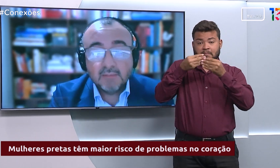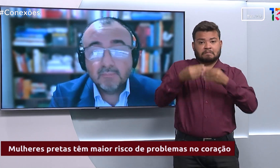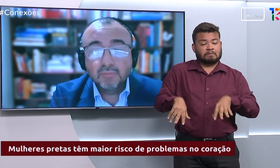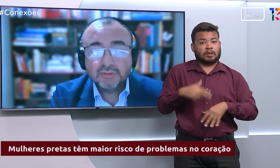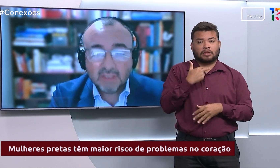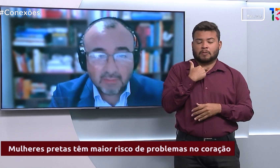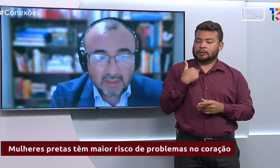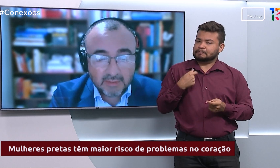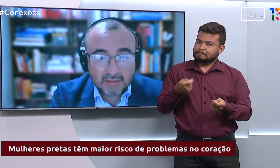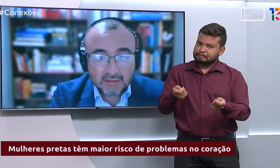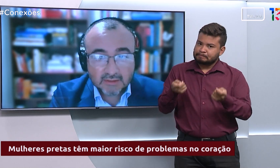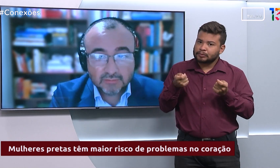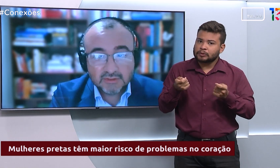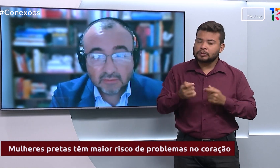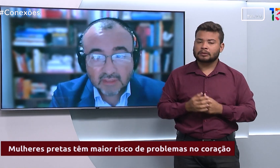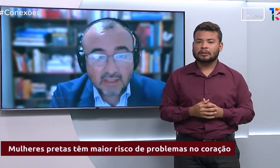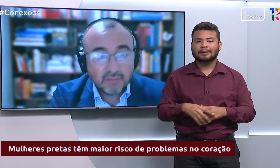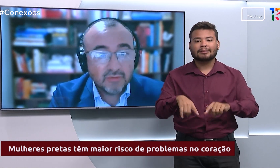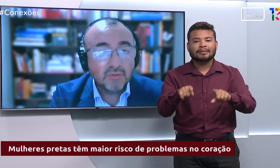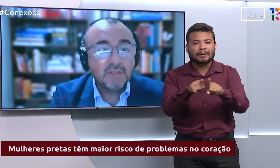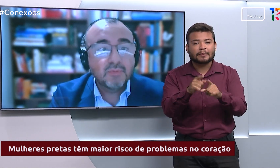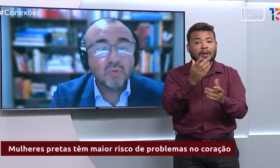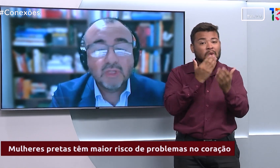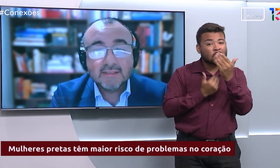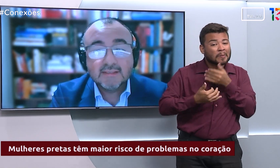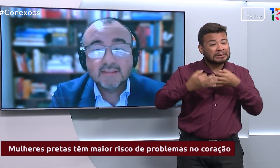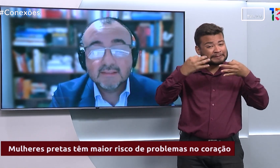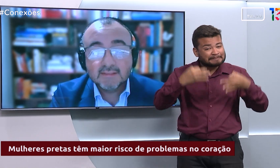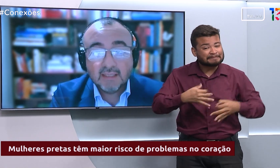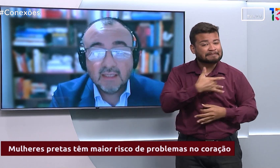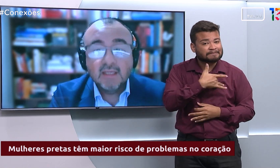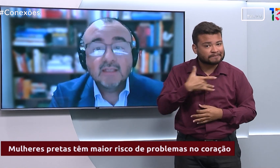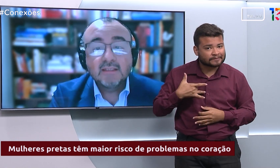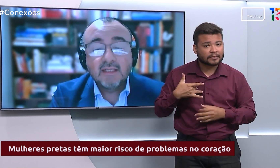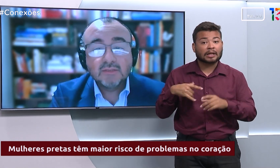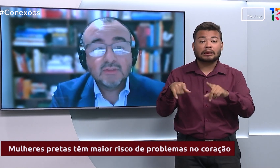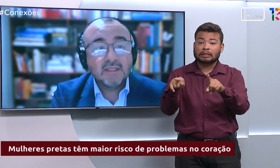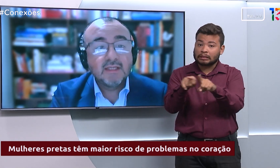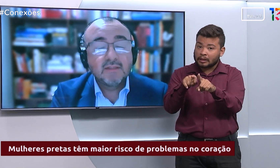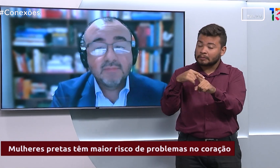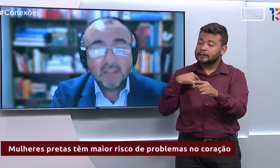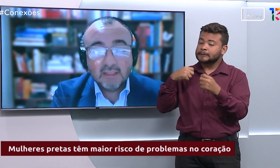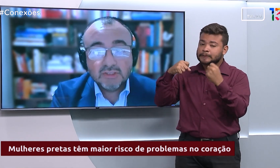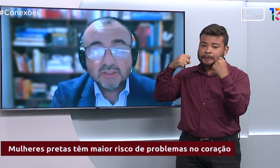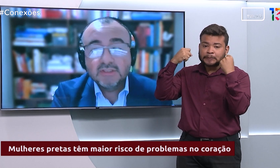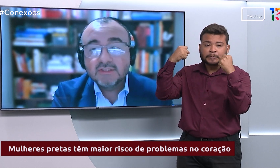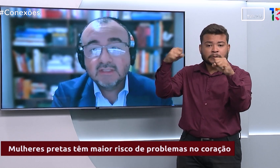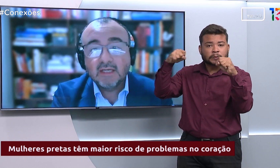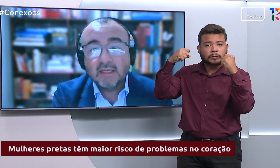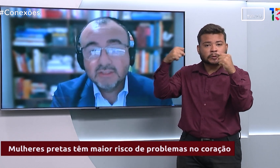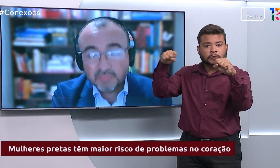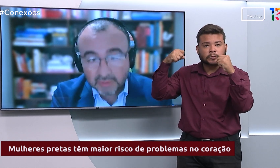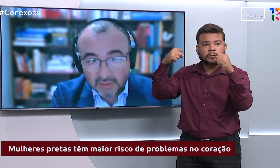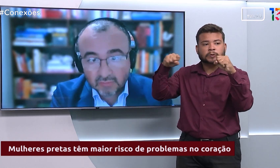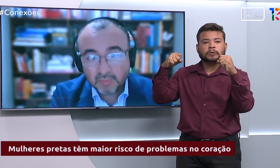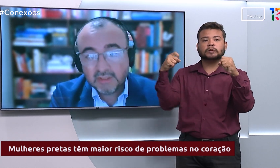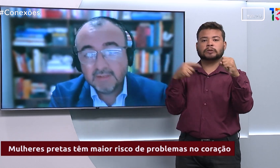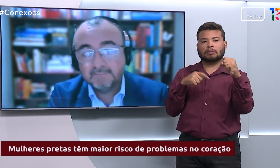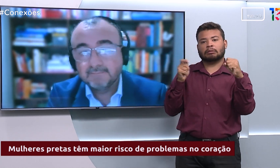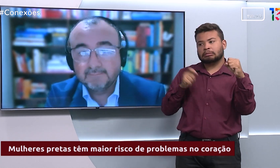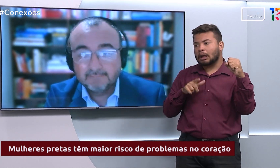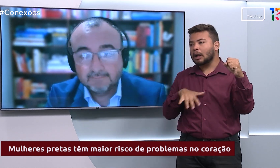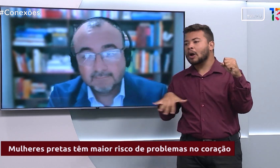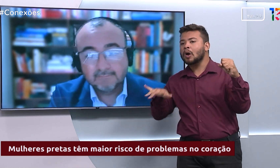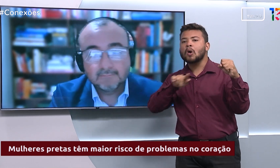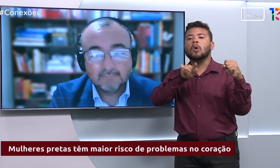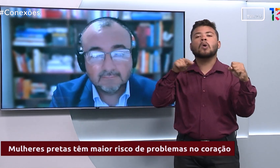e buscar uma alimentação saudável e procurar se exercitar dentro daquele ambiente que está disponível para ele.